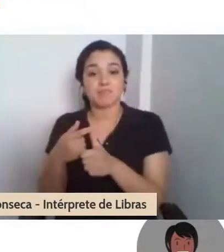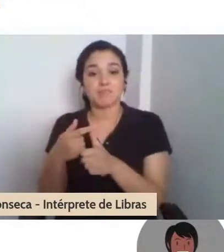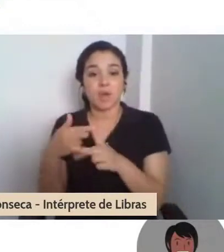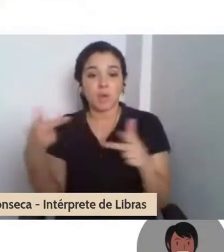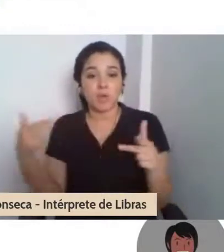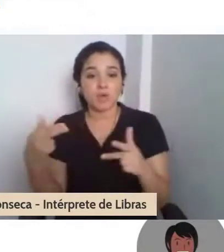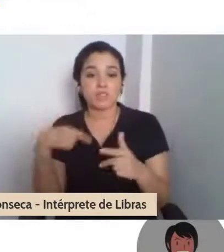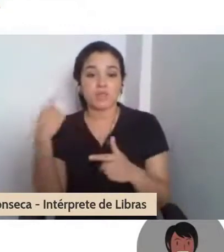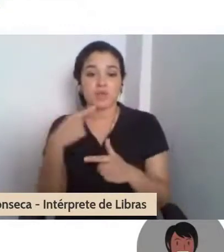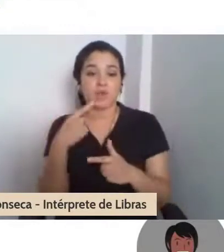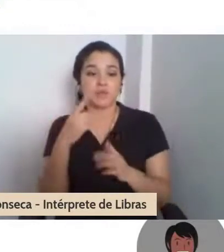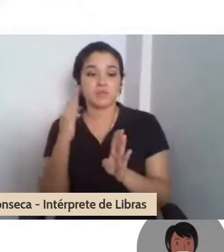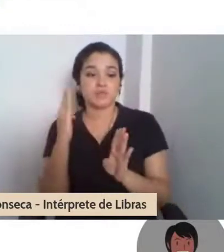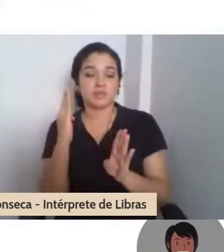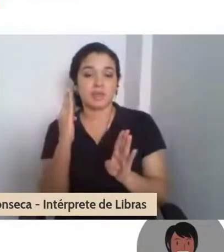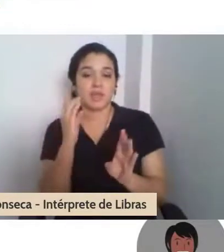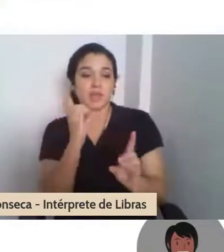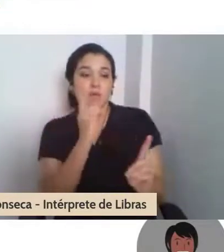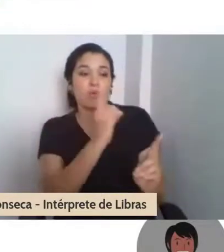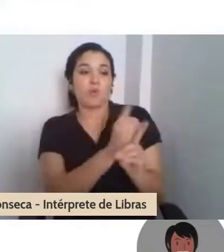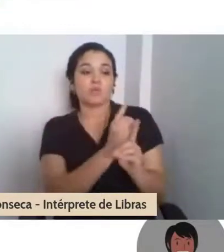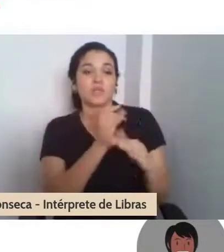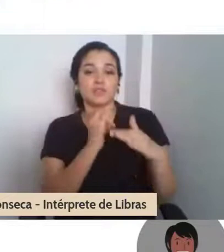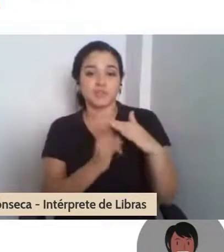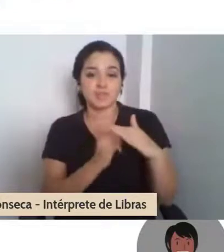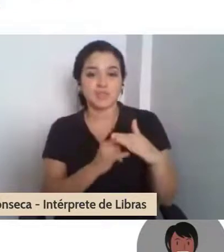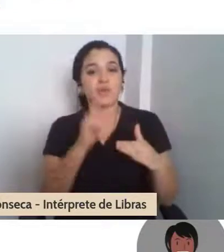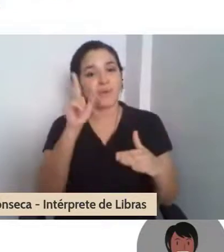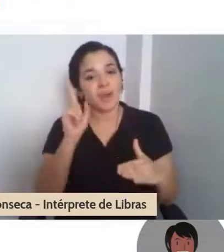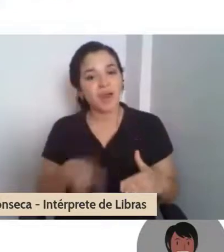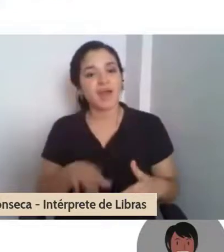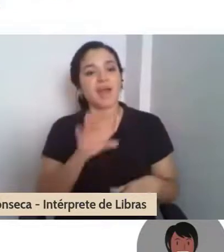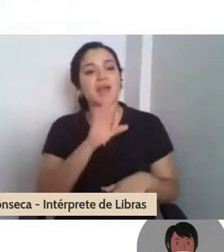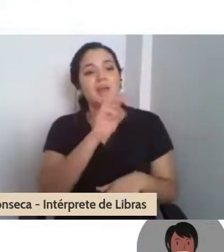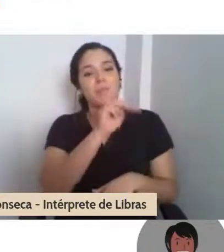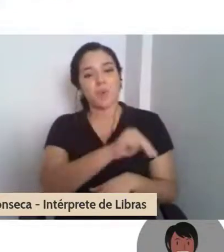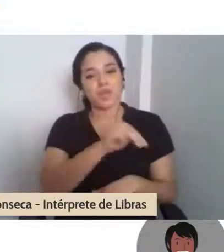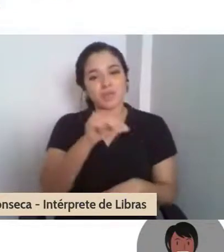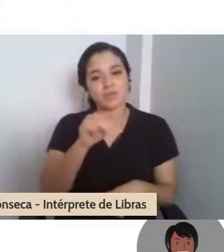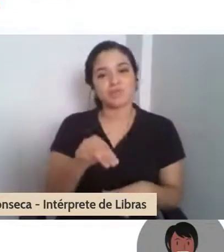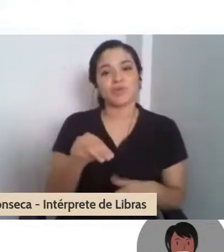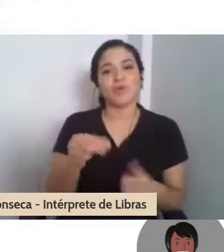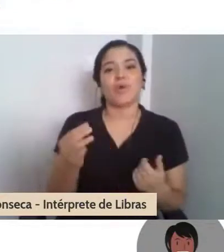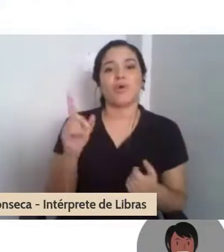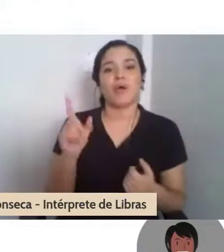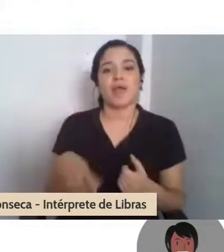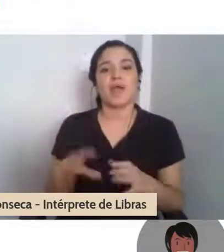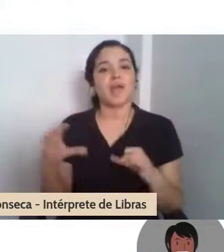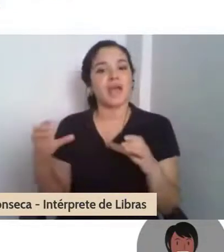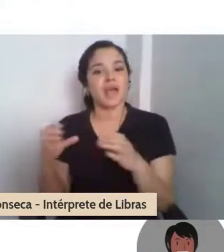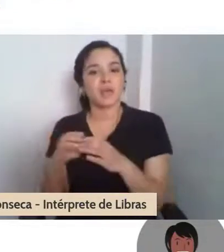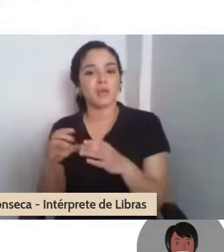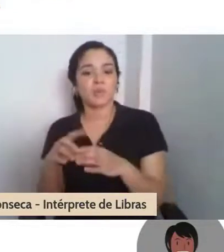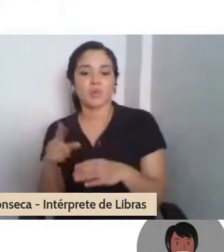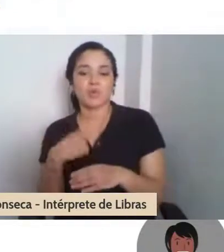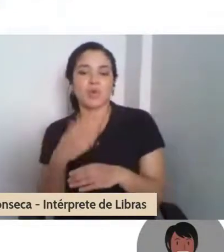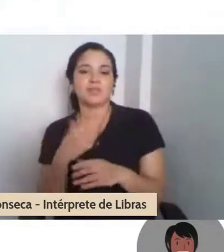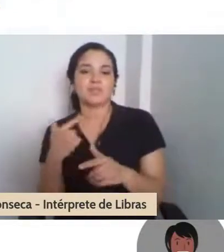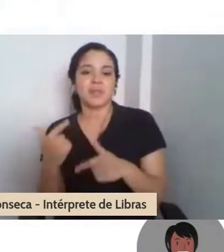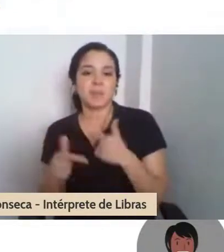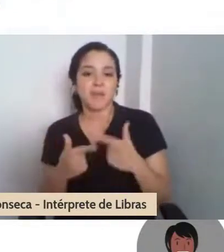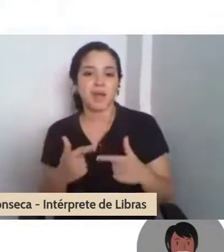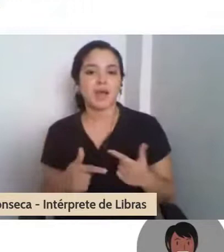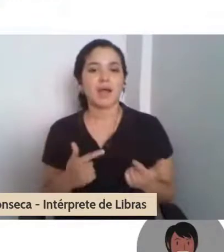entram na instituição. São dos nossos monitores, da nossa equipe. Fazemos um